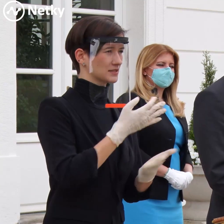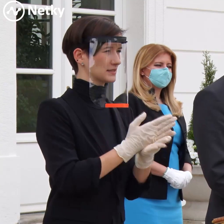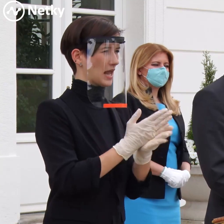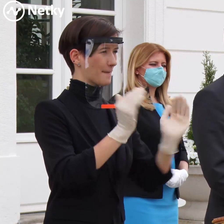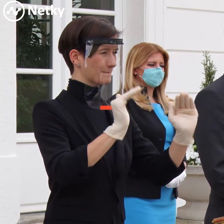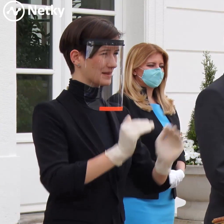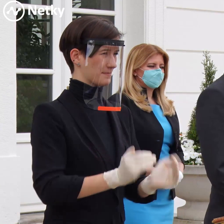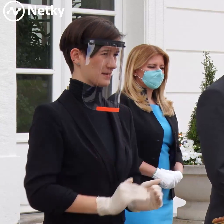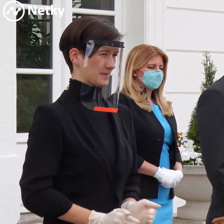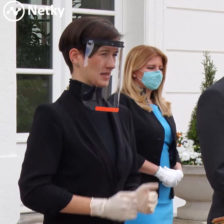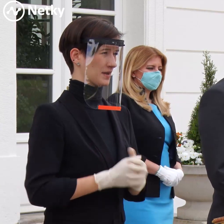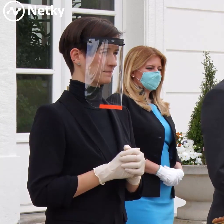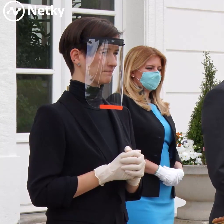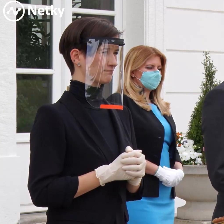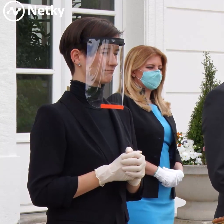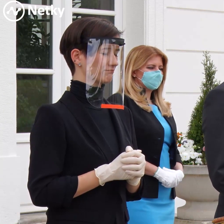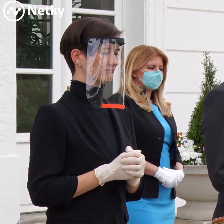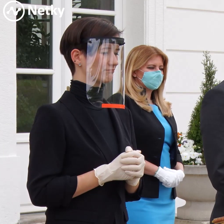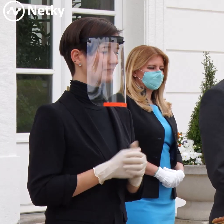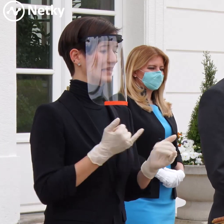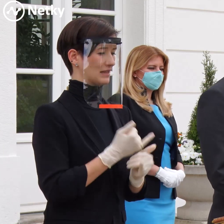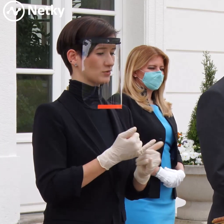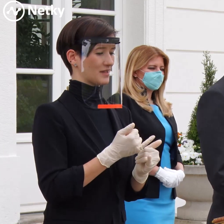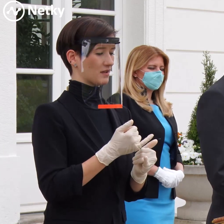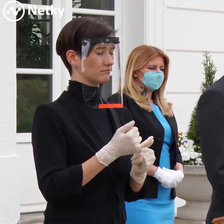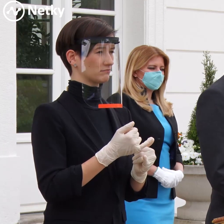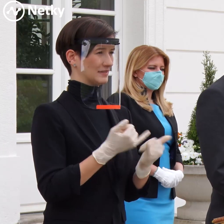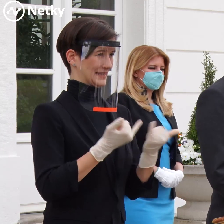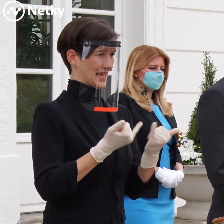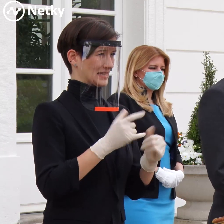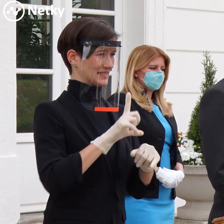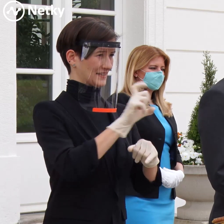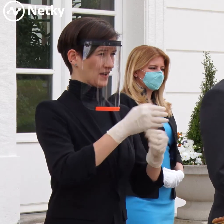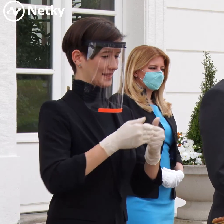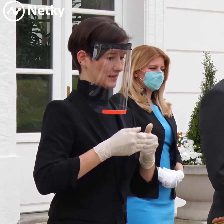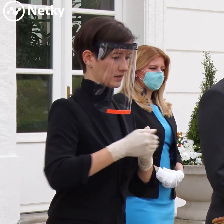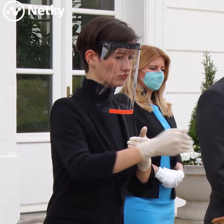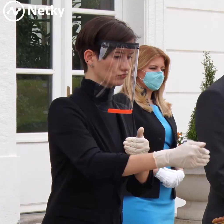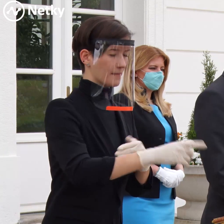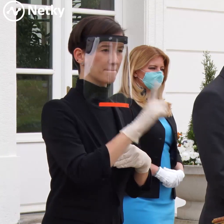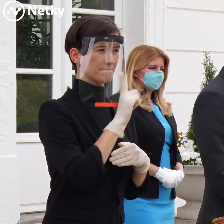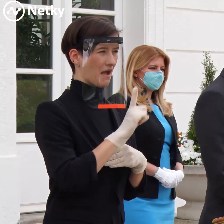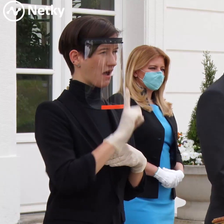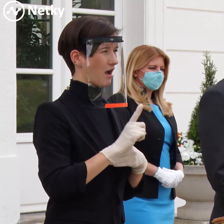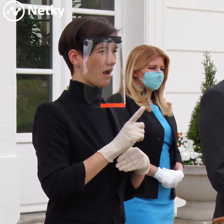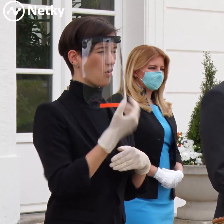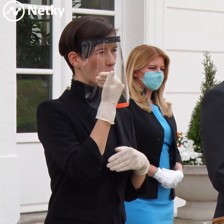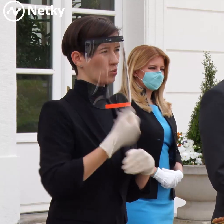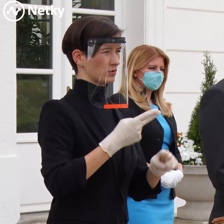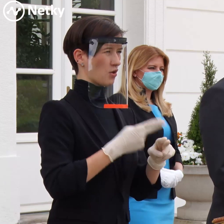Po dvoch týždňoch máme naozaj minimálny počet novonakazených. A pokiaľ sú aj nejakí nakazení, aj v tých